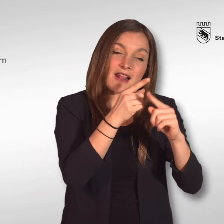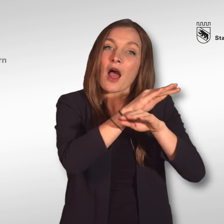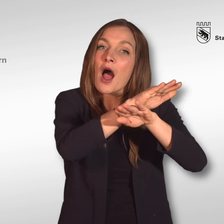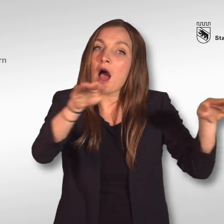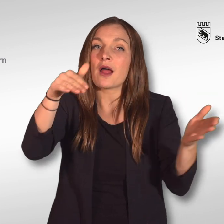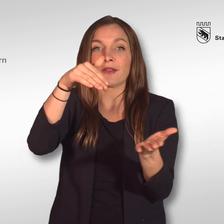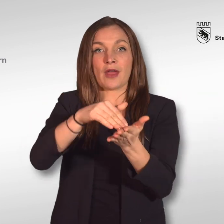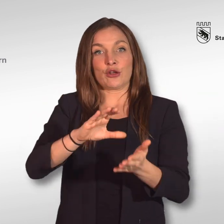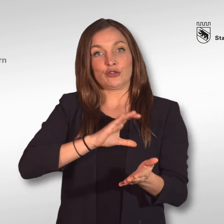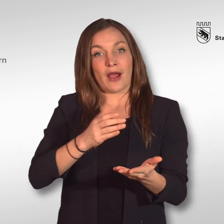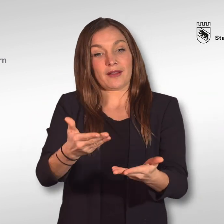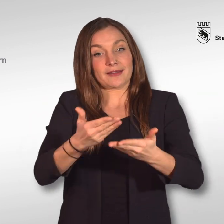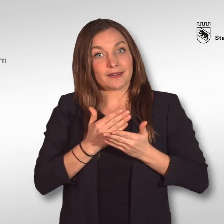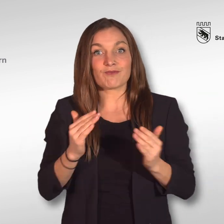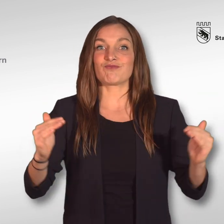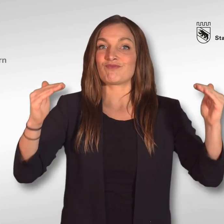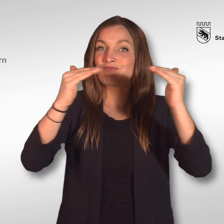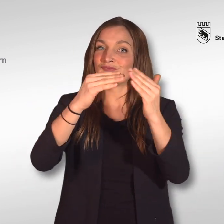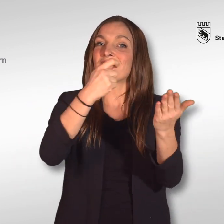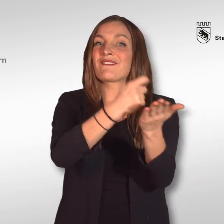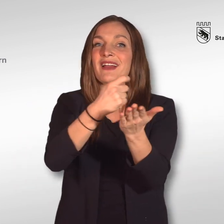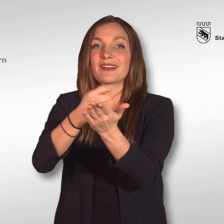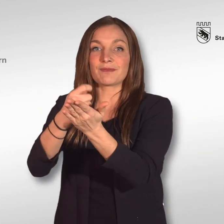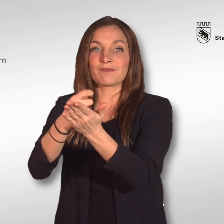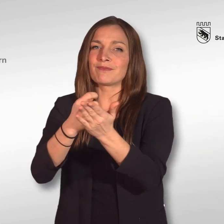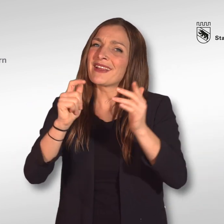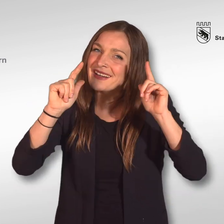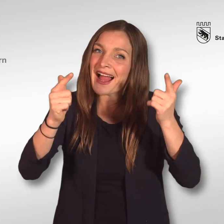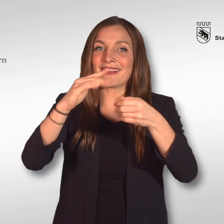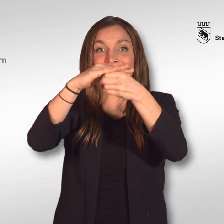Chancengleichheit und ein wertschätzendes und diskriminierungsfreies Arbeitsumfeld.